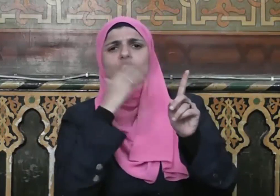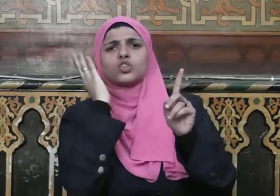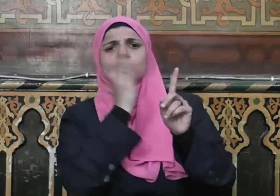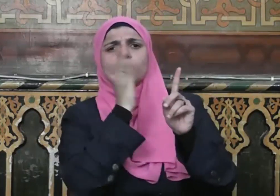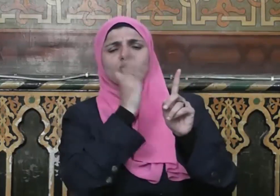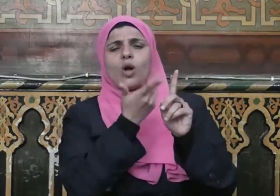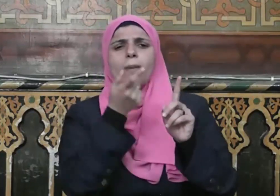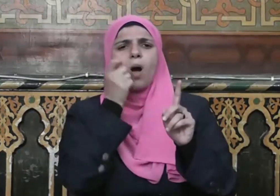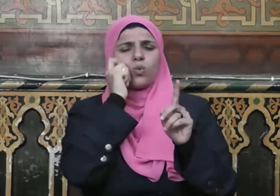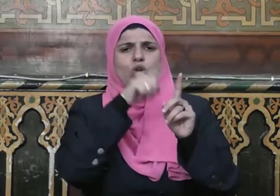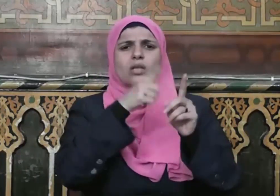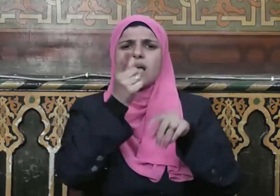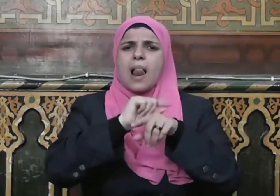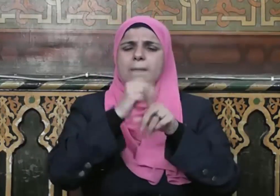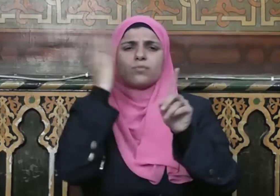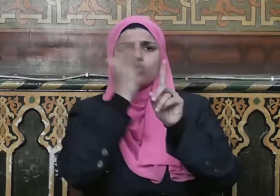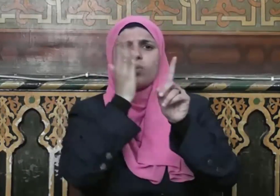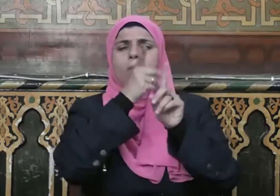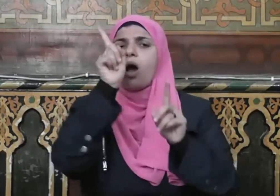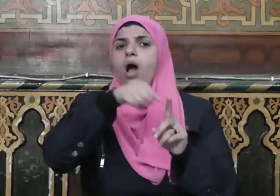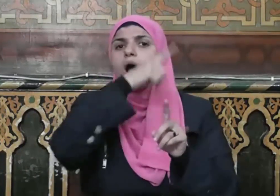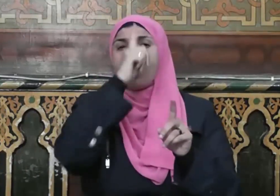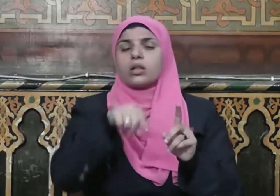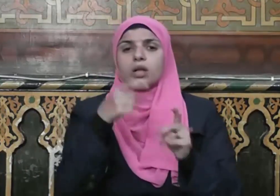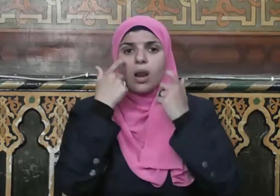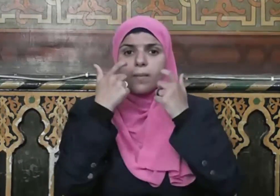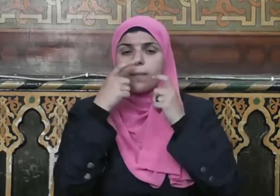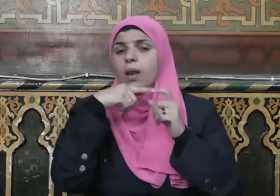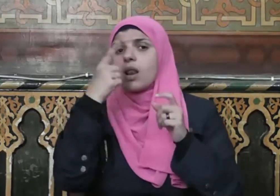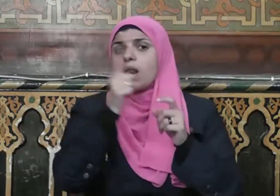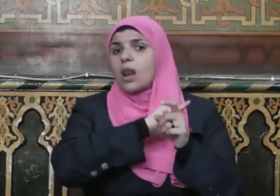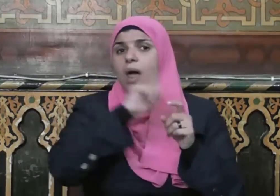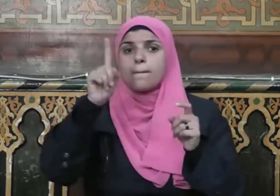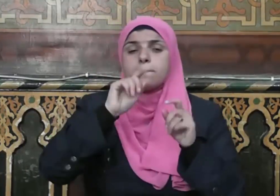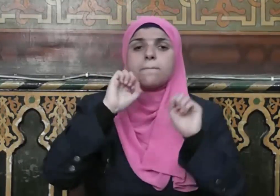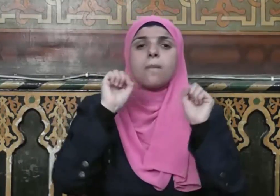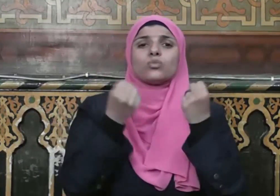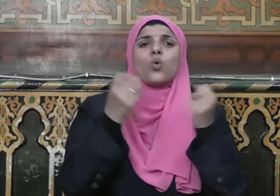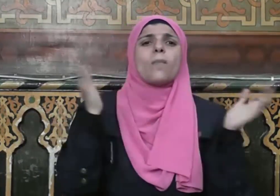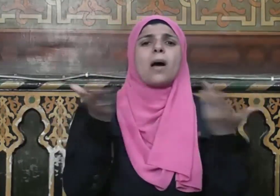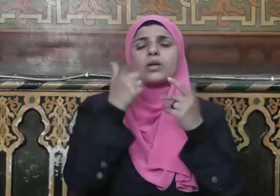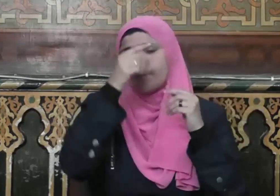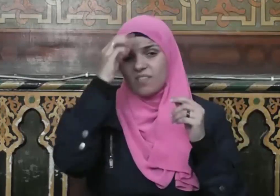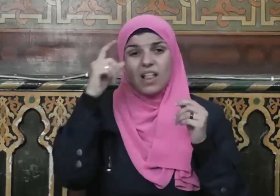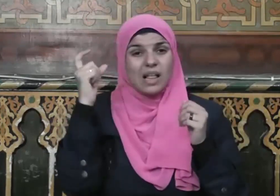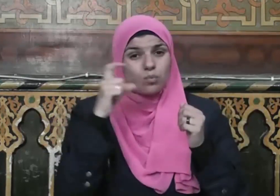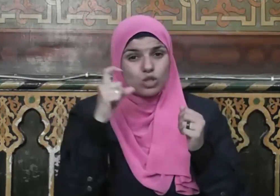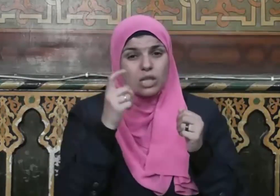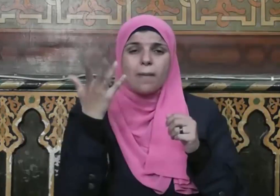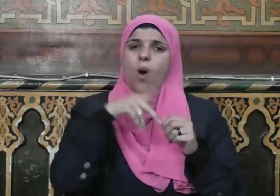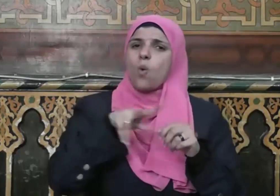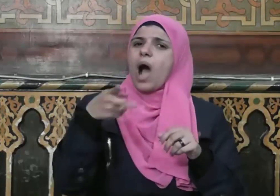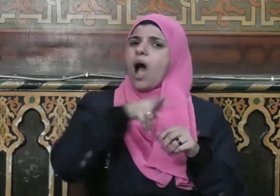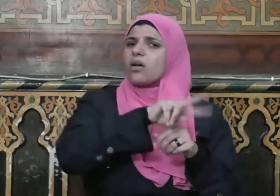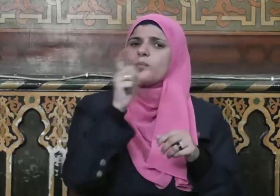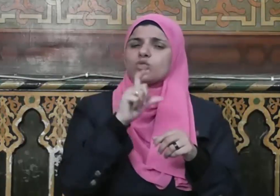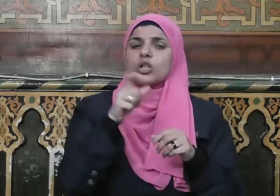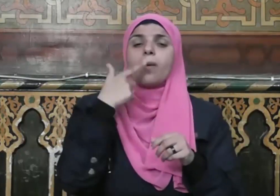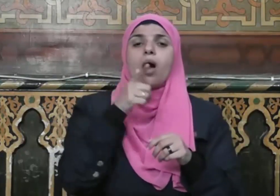الأعراض أو النيل منها بأي وجه من الوجوه لا فرق في هذا بين مسلم وغيره